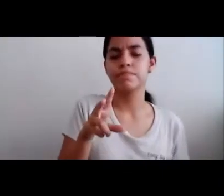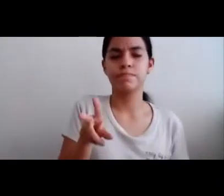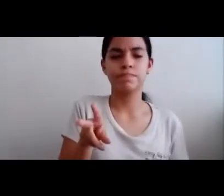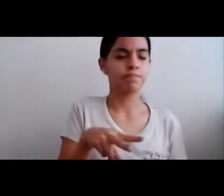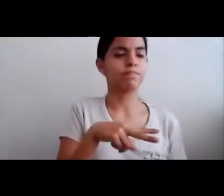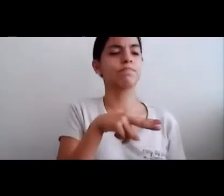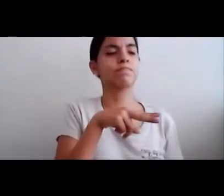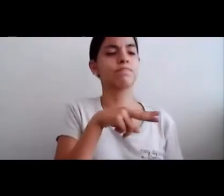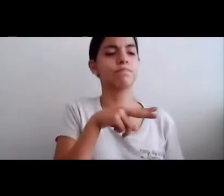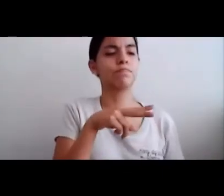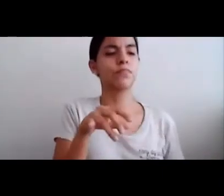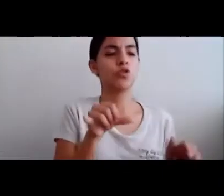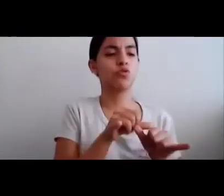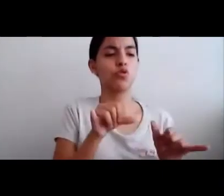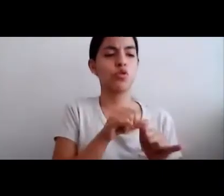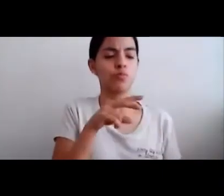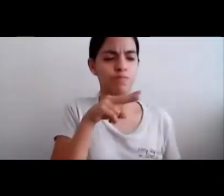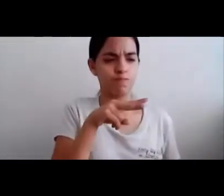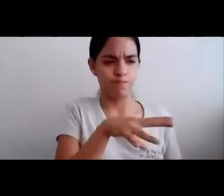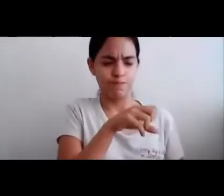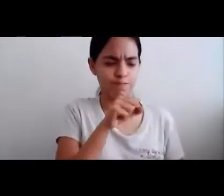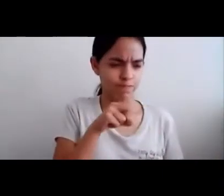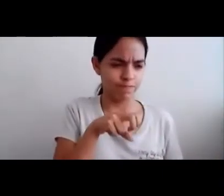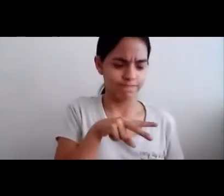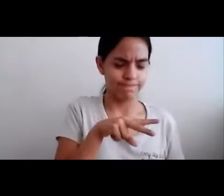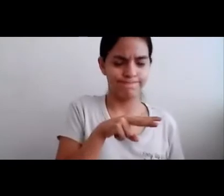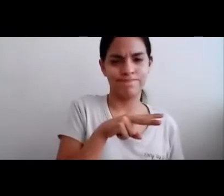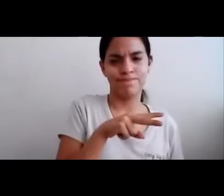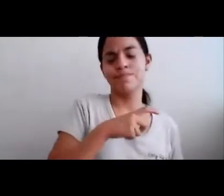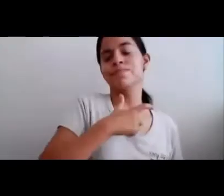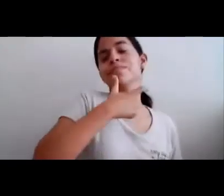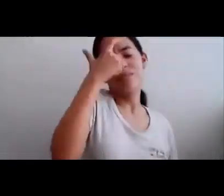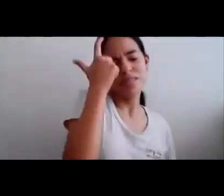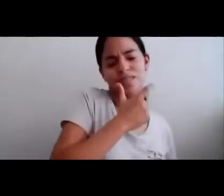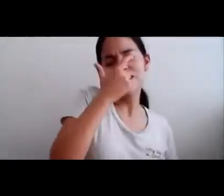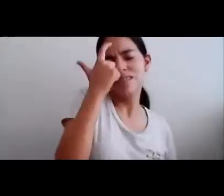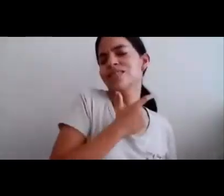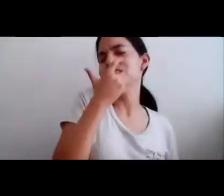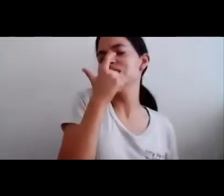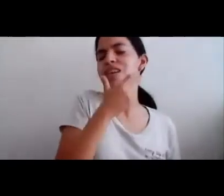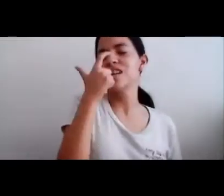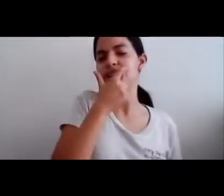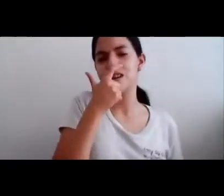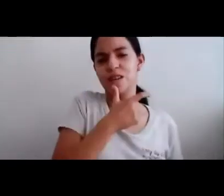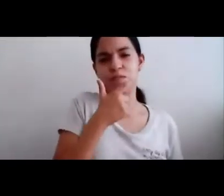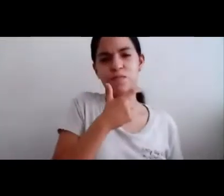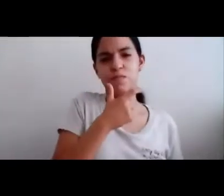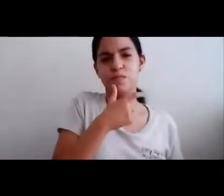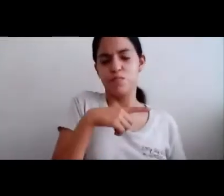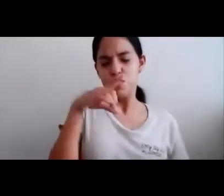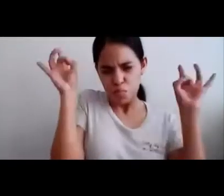Y rumpió en él Y le dijo Miró Mirando Fijamente A la criatura